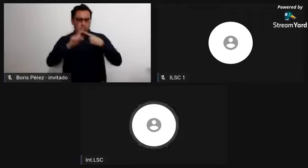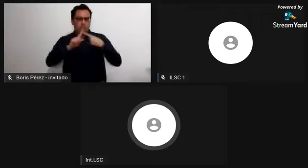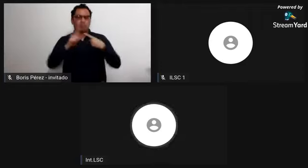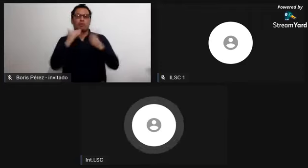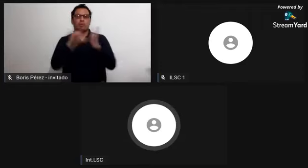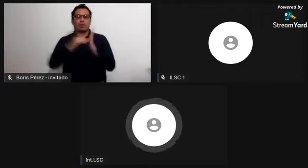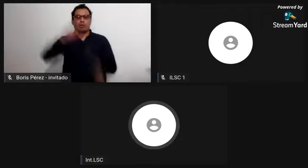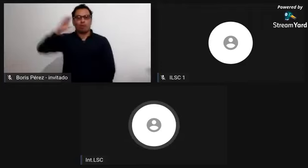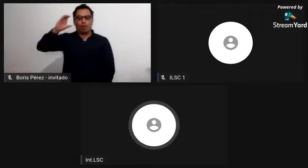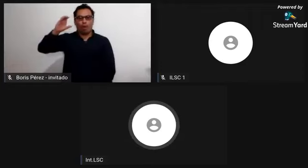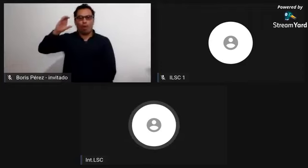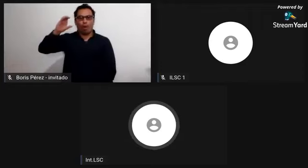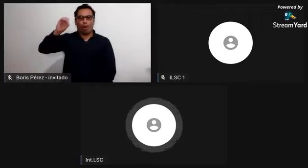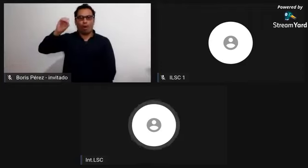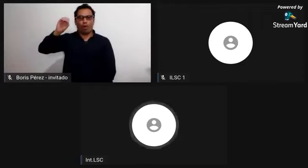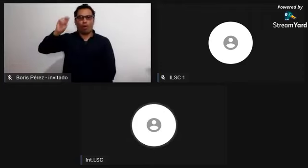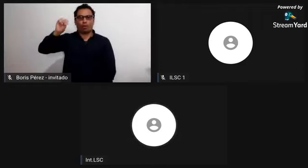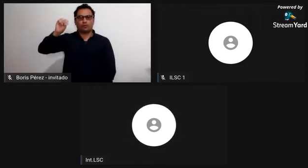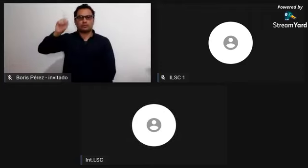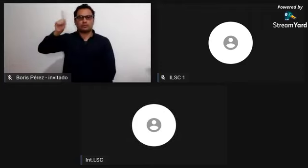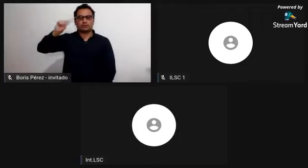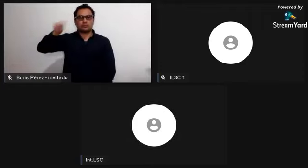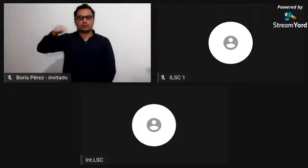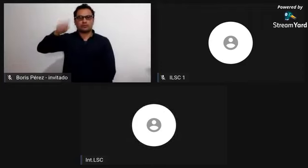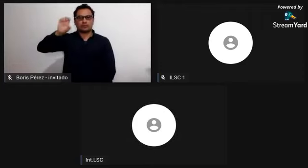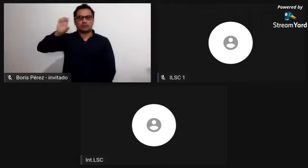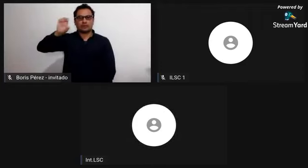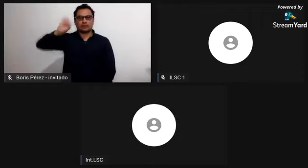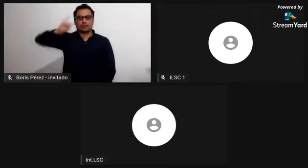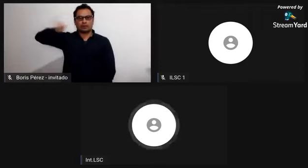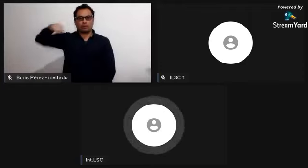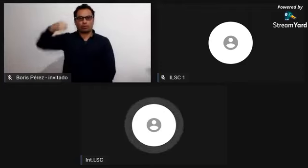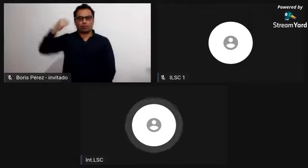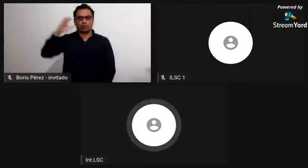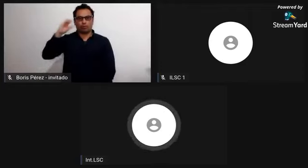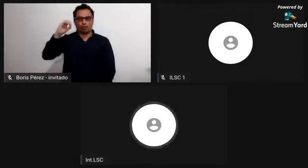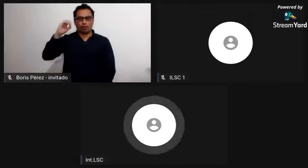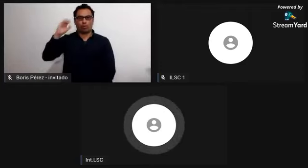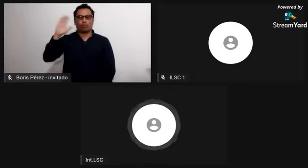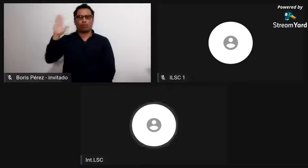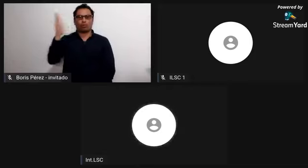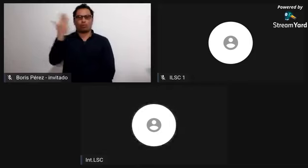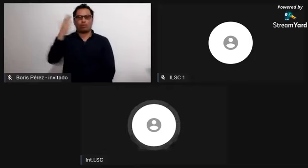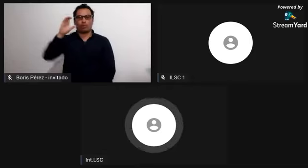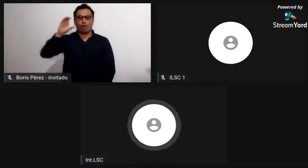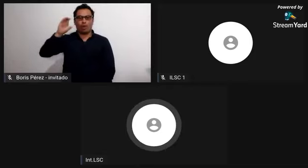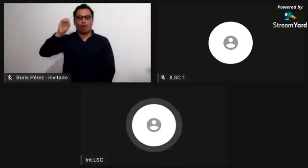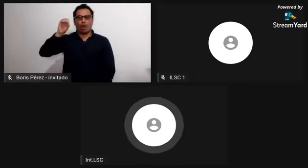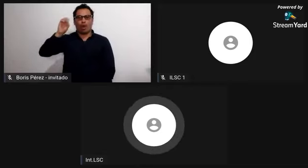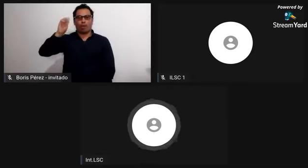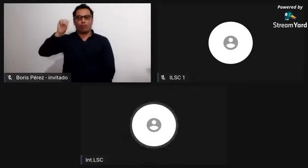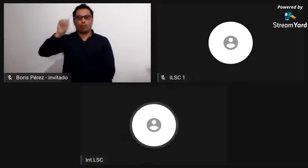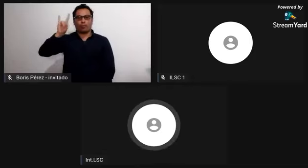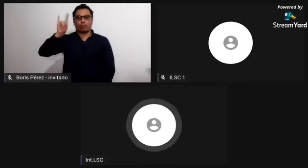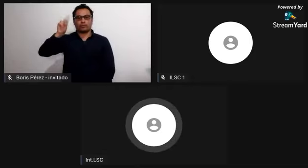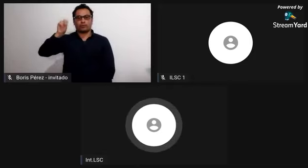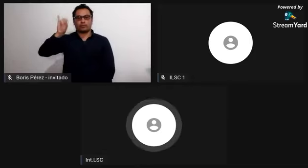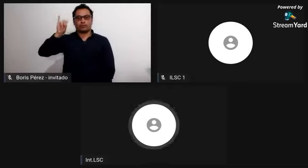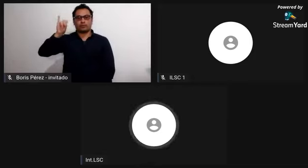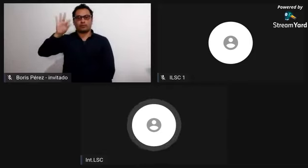tanto el concepto como la condición ha cambiado.